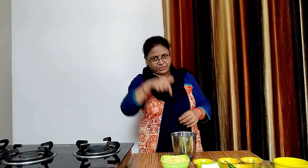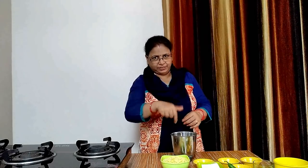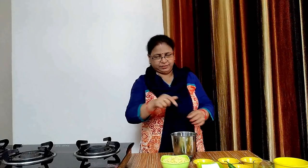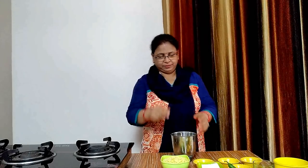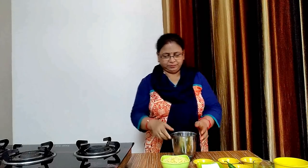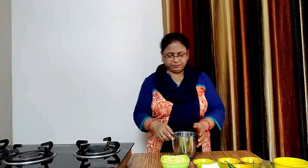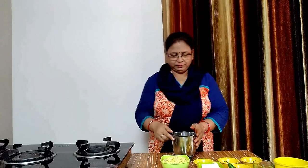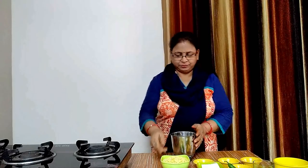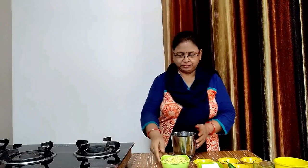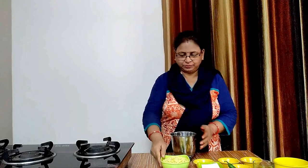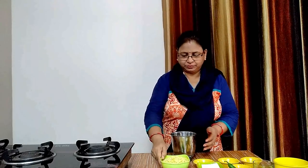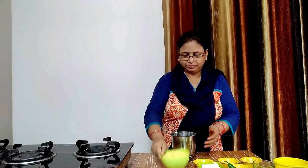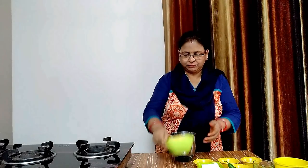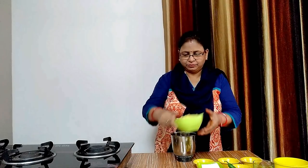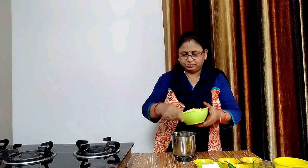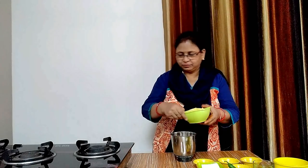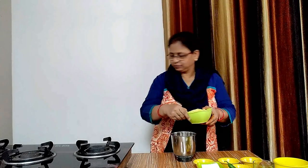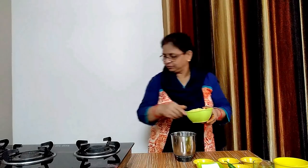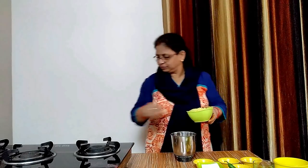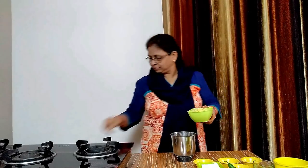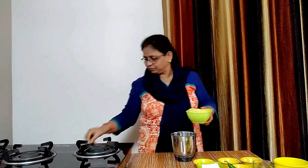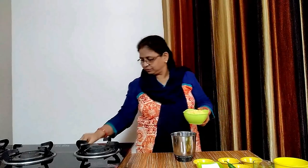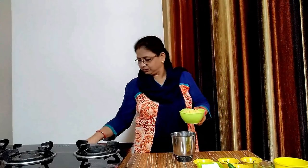और इसे मिक्सिजार में डाल लेंगे